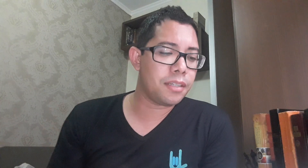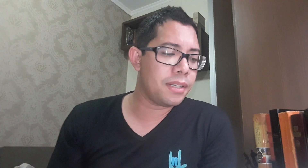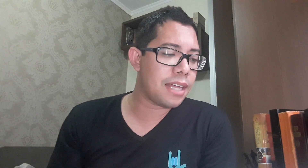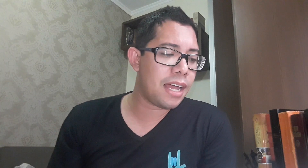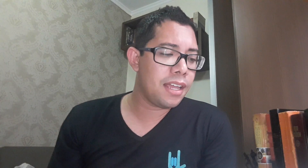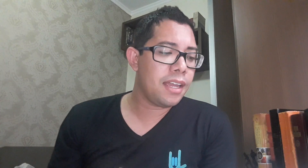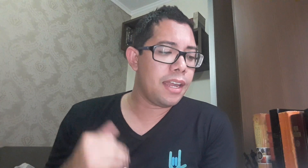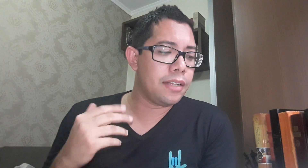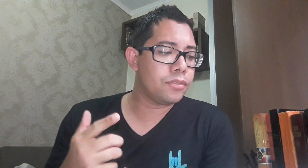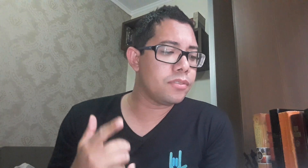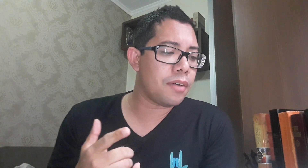Então,